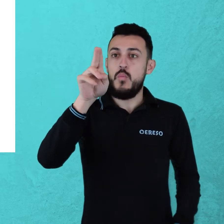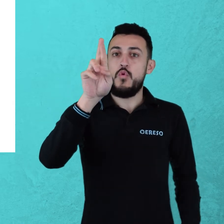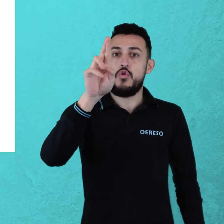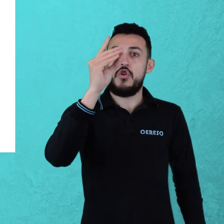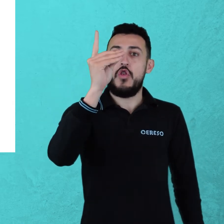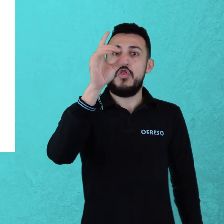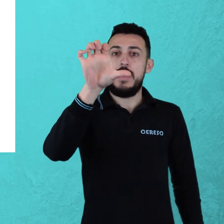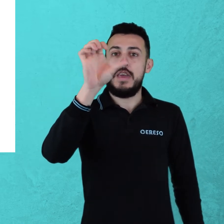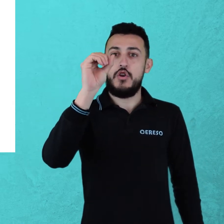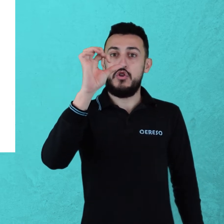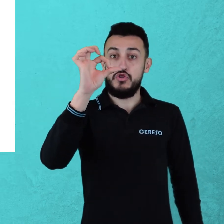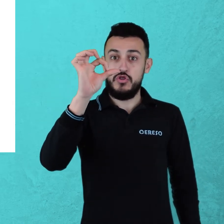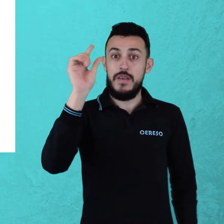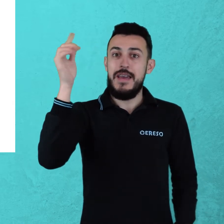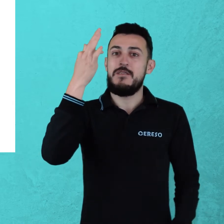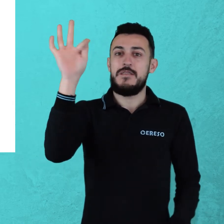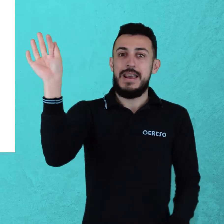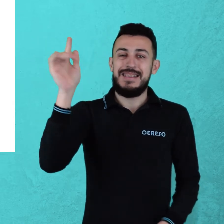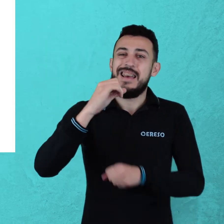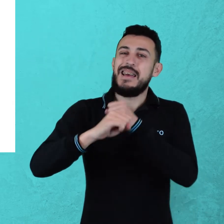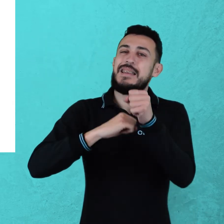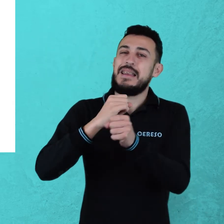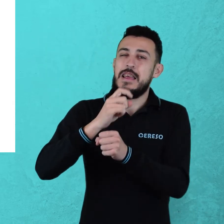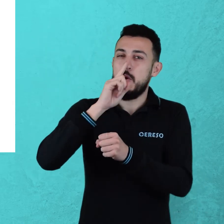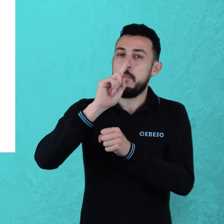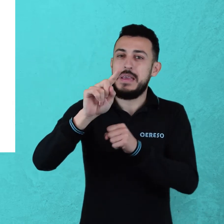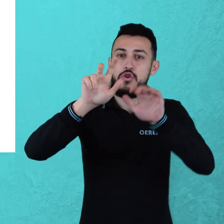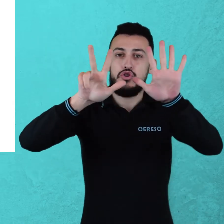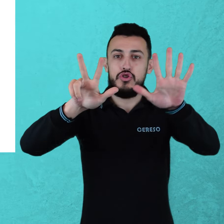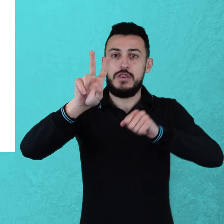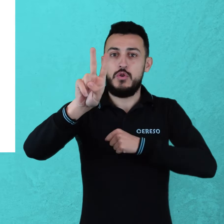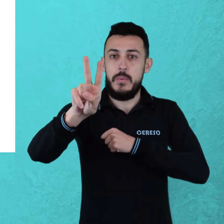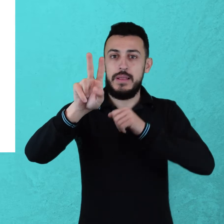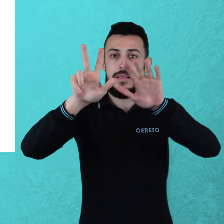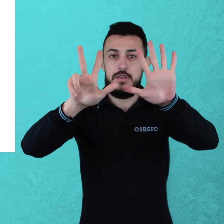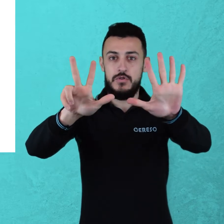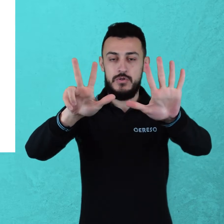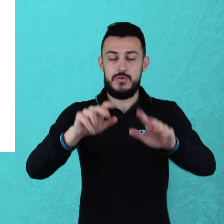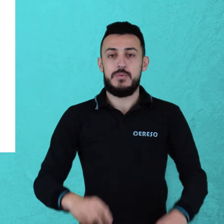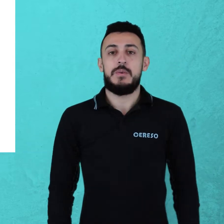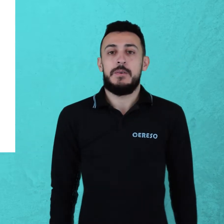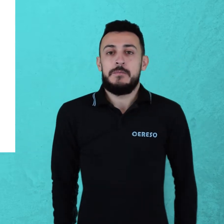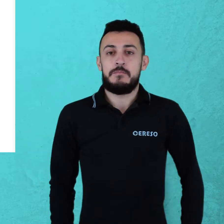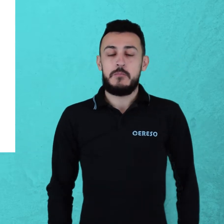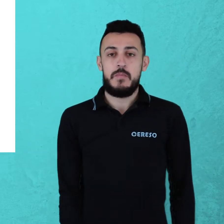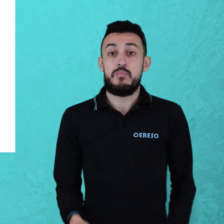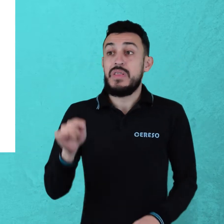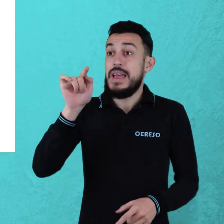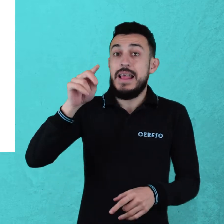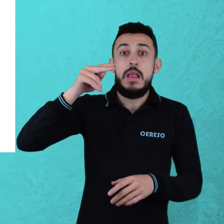en Burdeos, Francia, en 1828. Es un